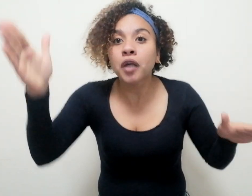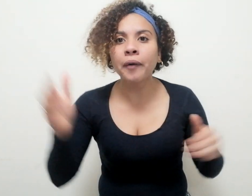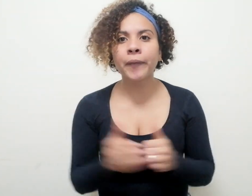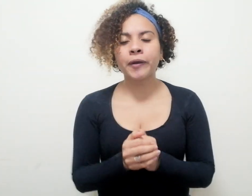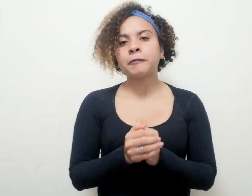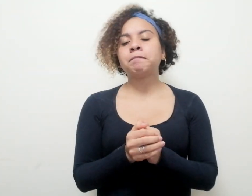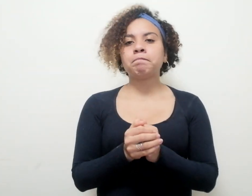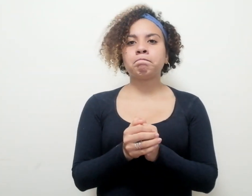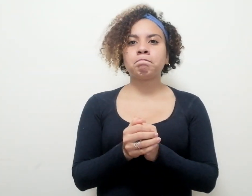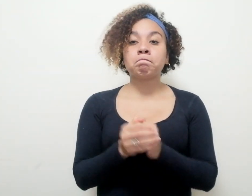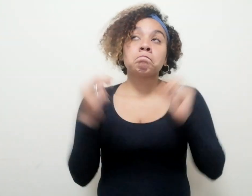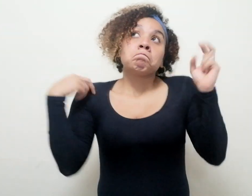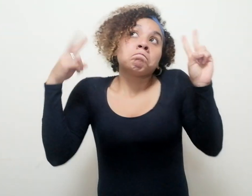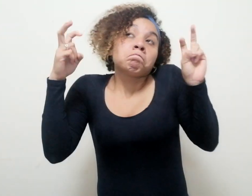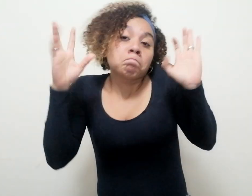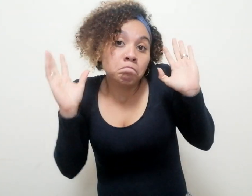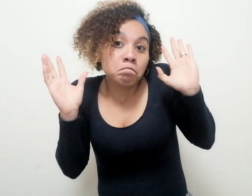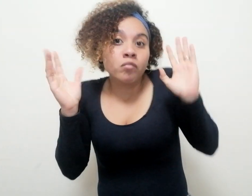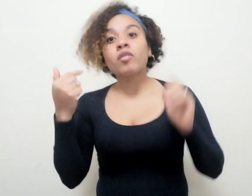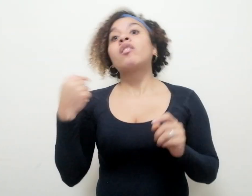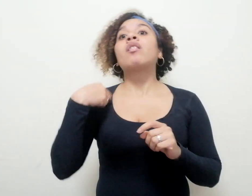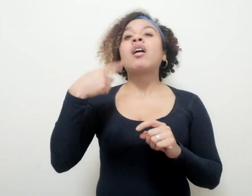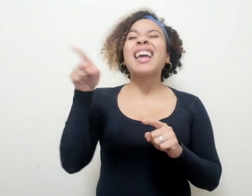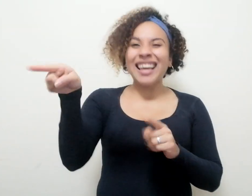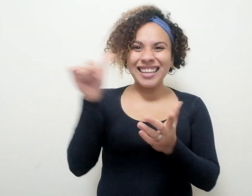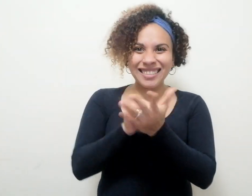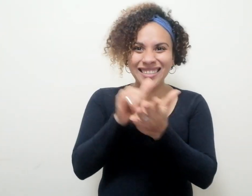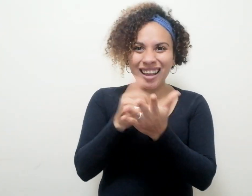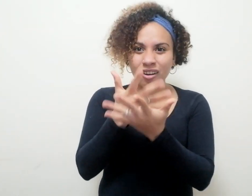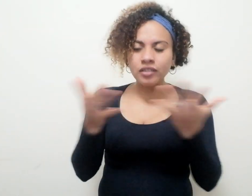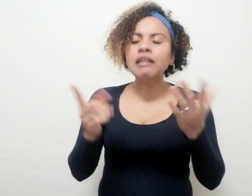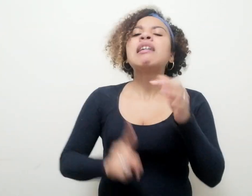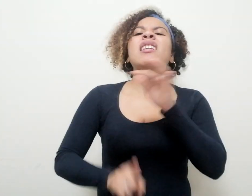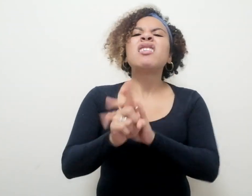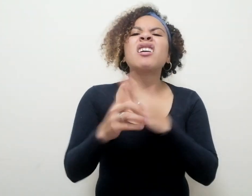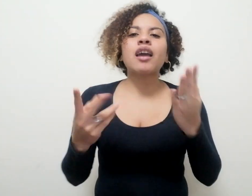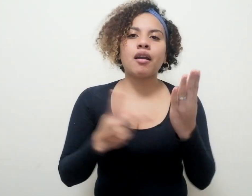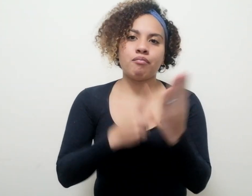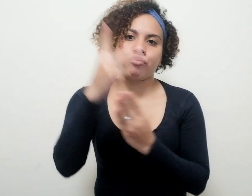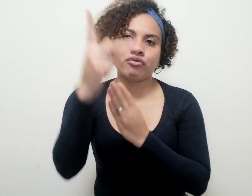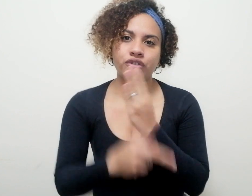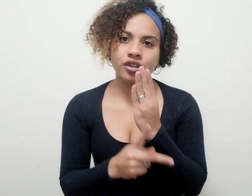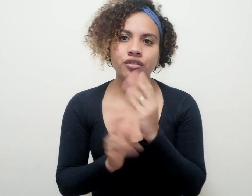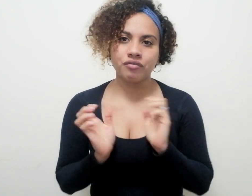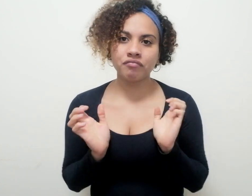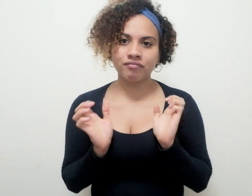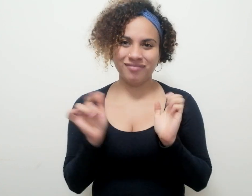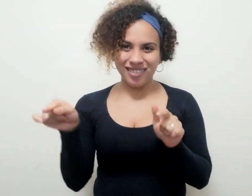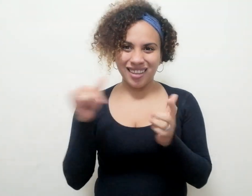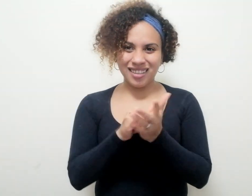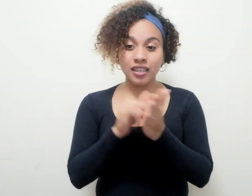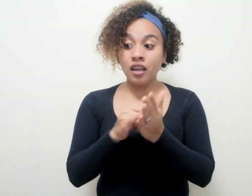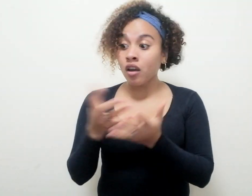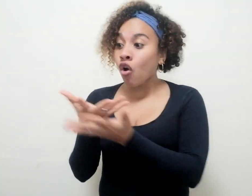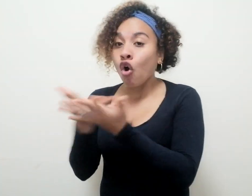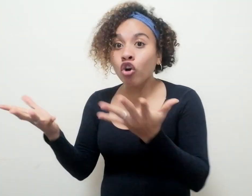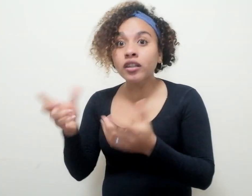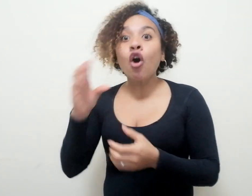Supongo que a partir de esa interpelación, nació también el proyecto. Los restos de hombres y mujeres